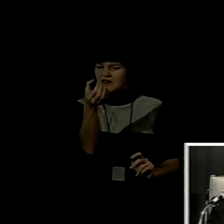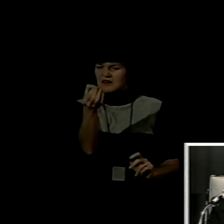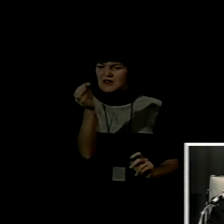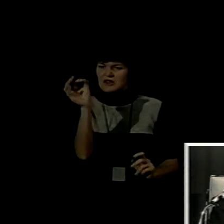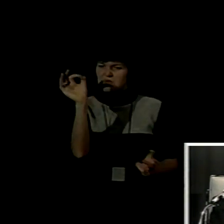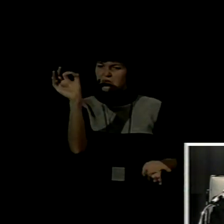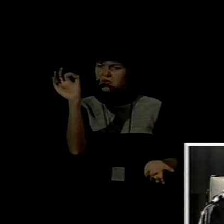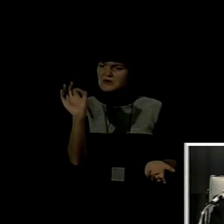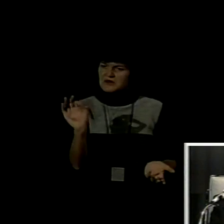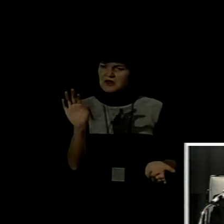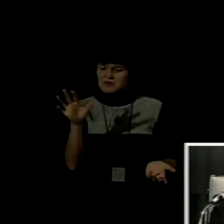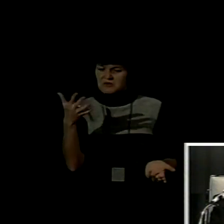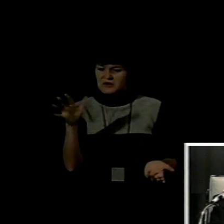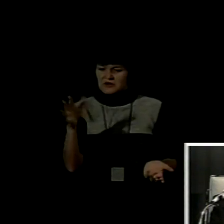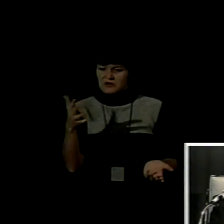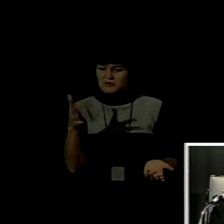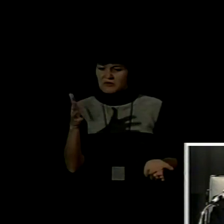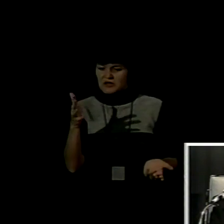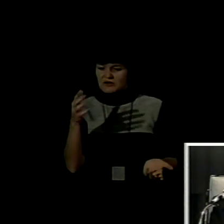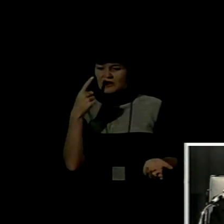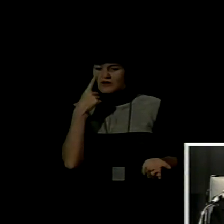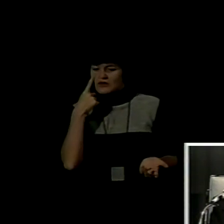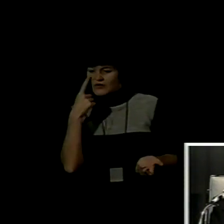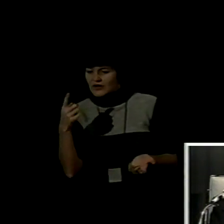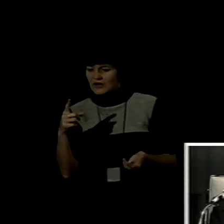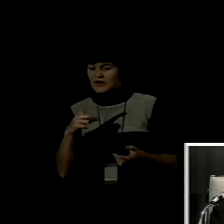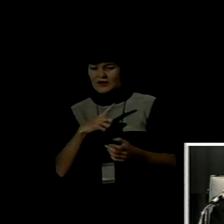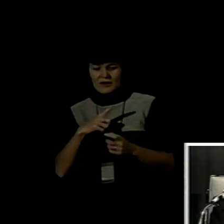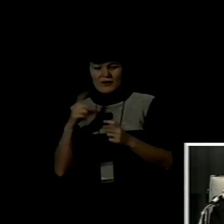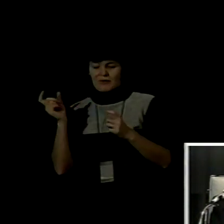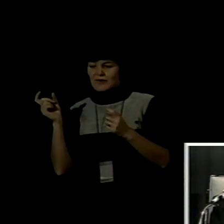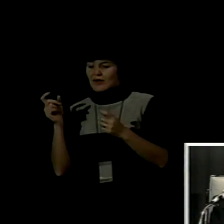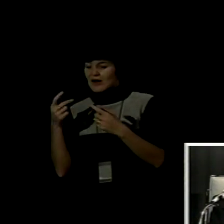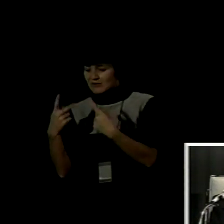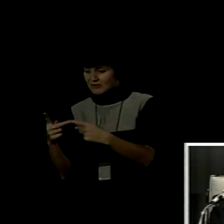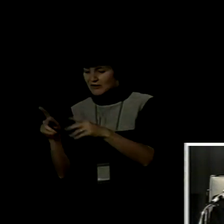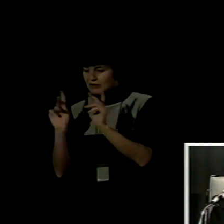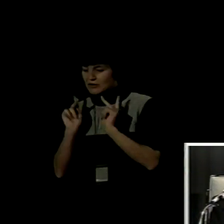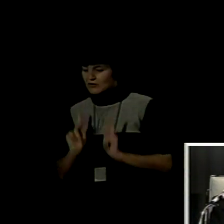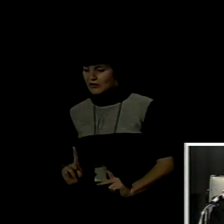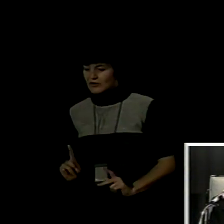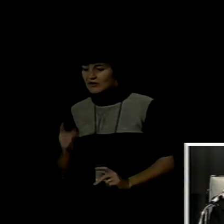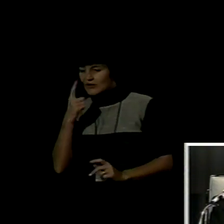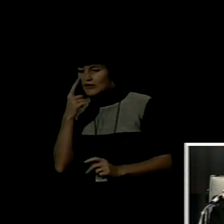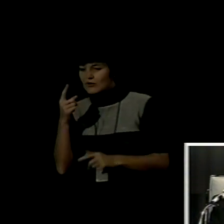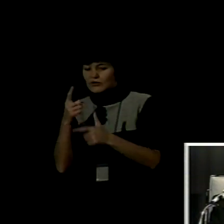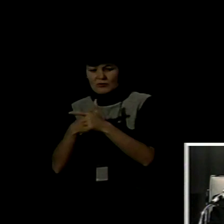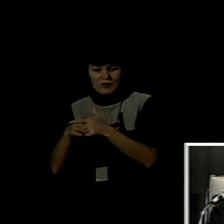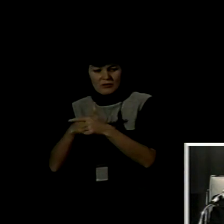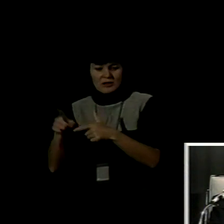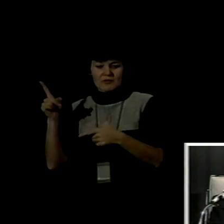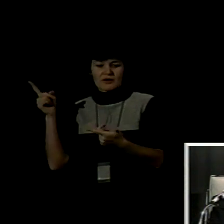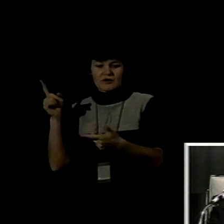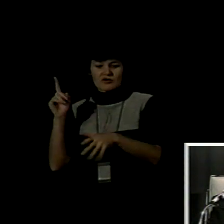que esta visión conlleva de las personas. Todo esto sumado con una visión